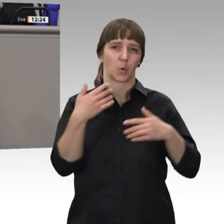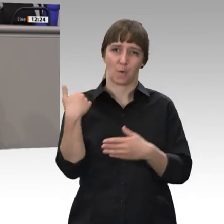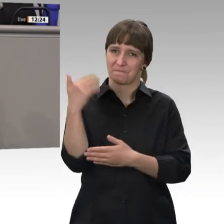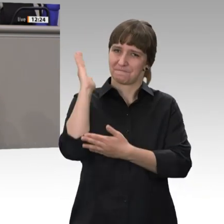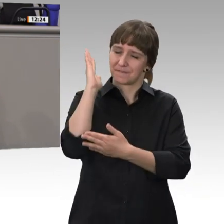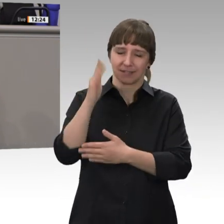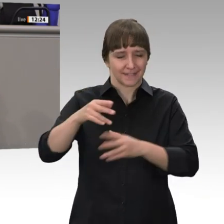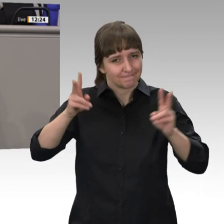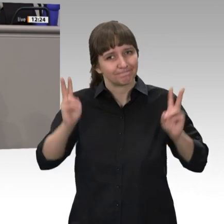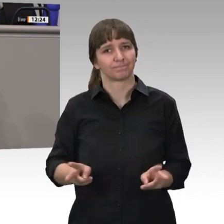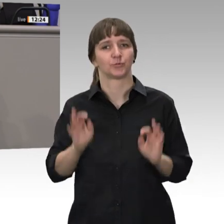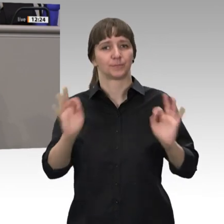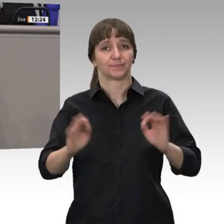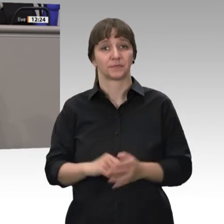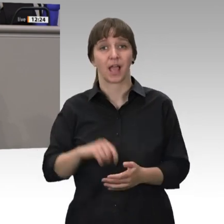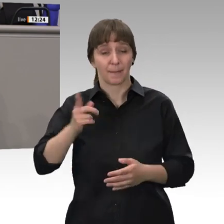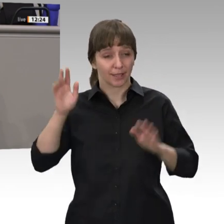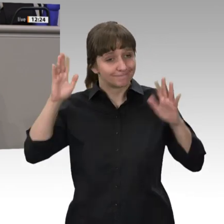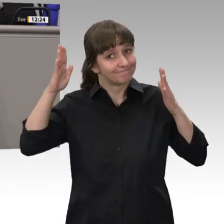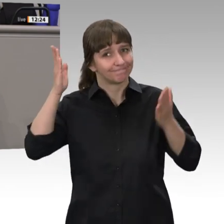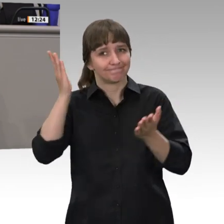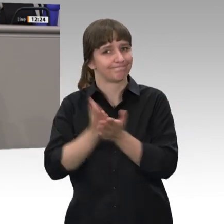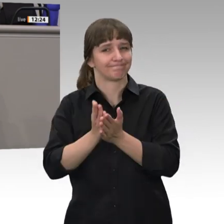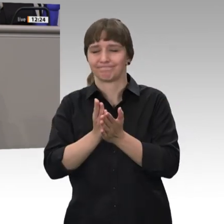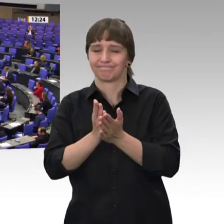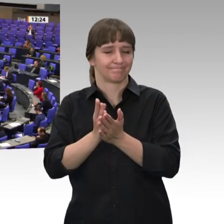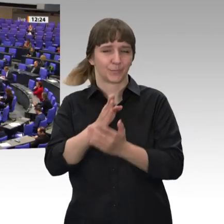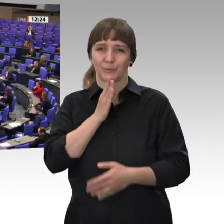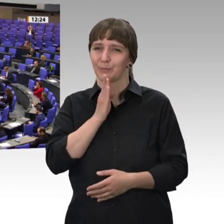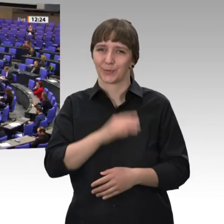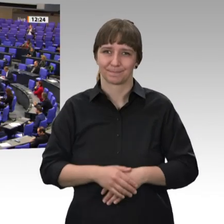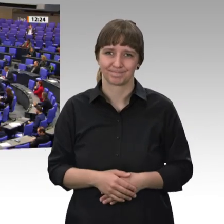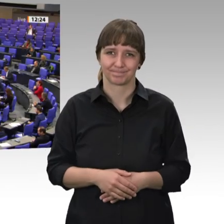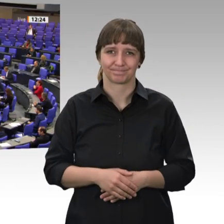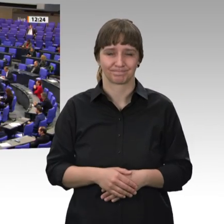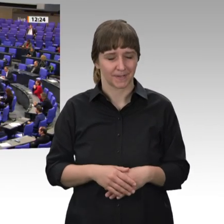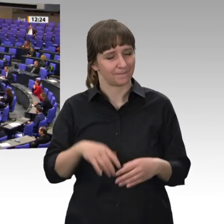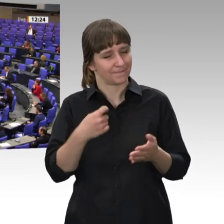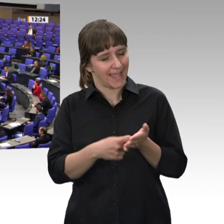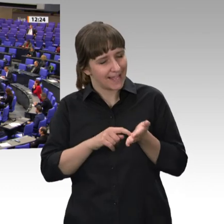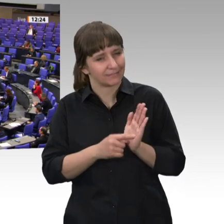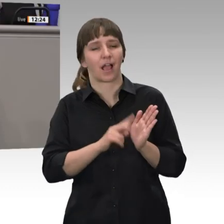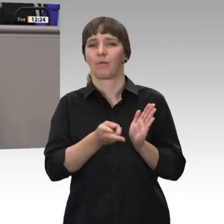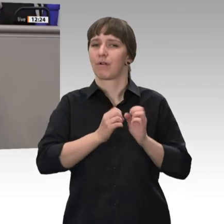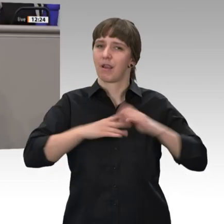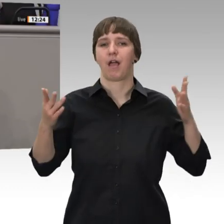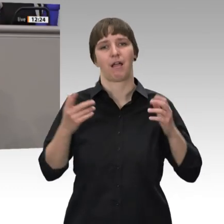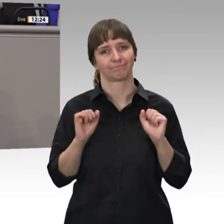Lob allein reicht nicht. Wertschätzung hat auch etwas mit konkretem Handeln zu tun. Deshalb finde ich es